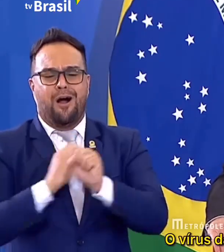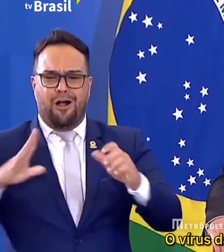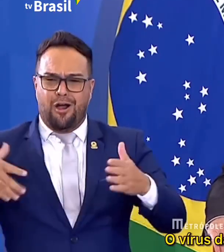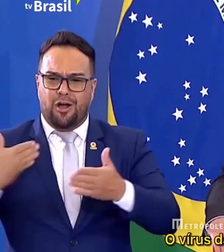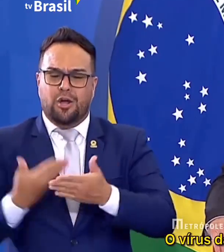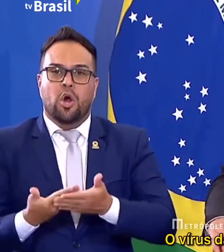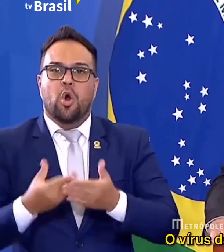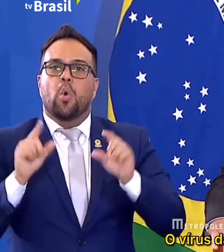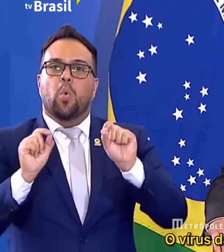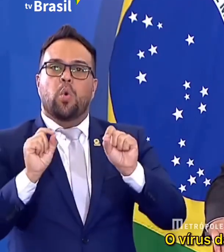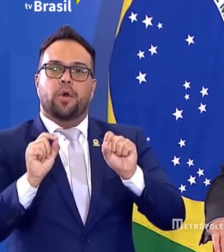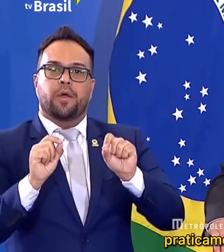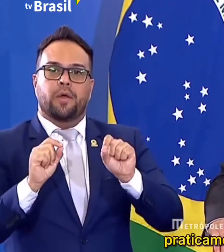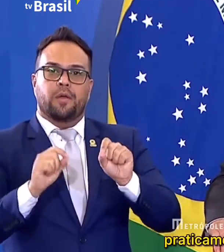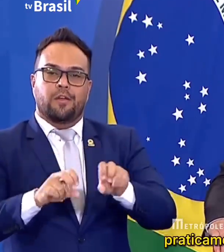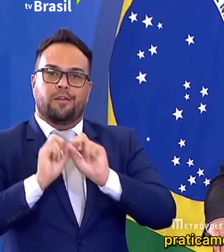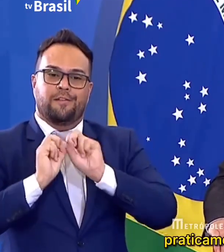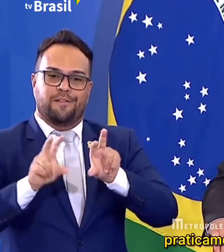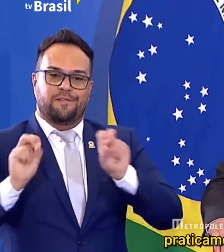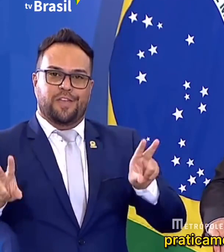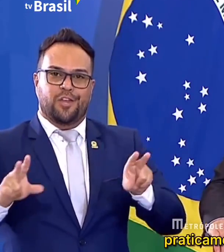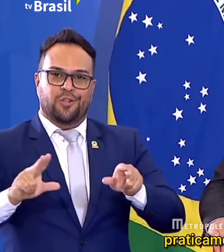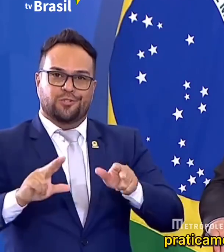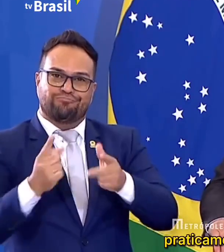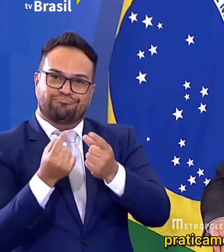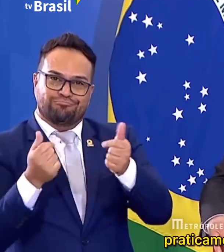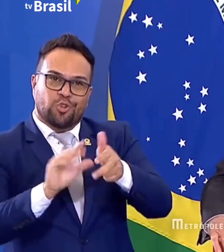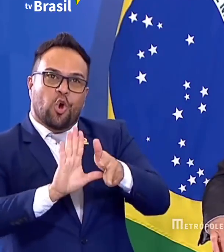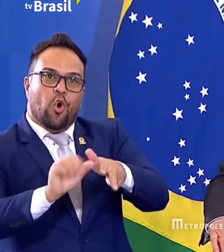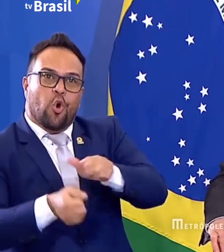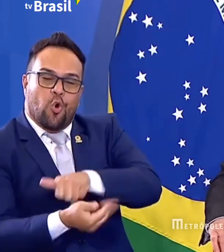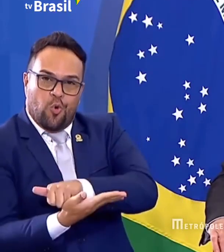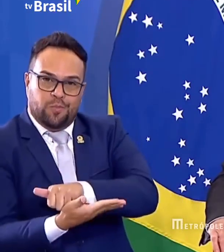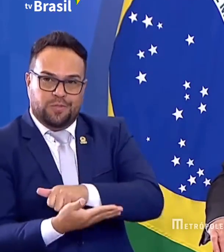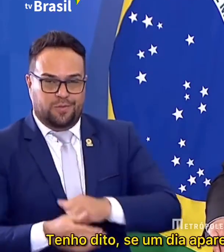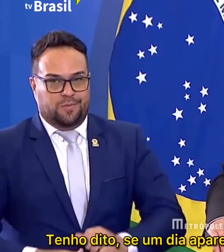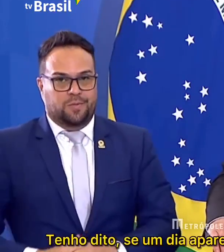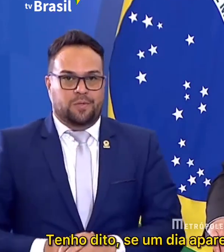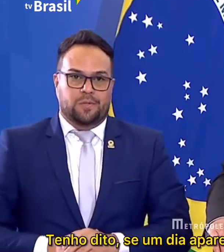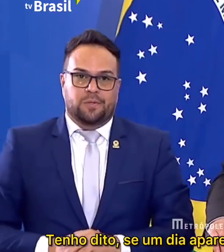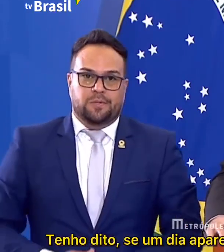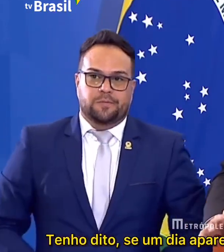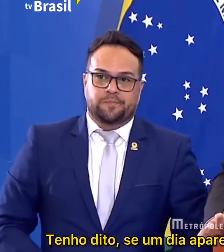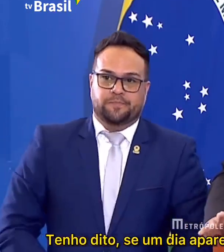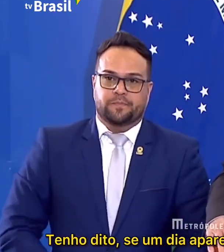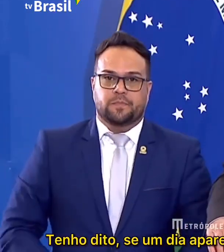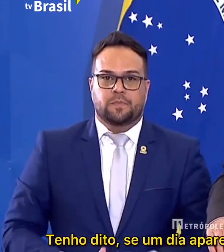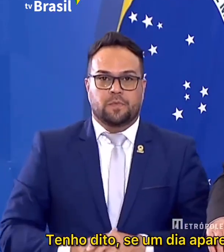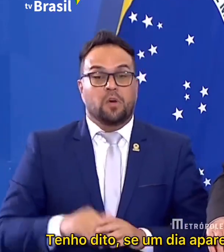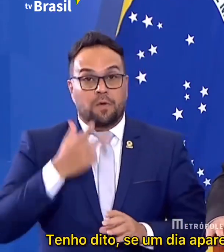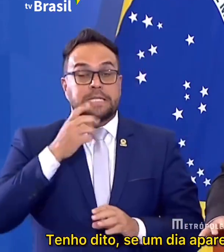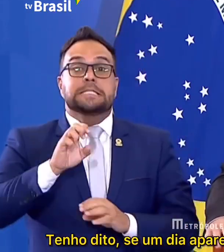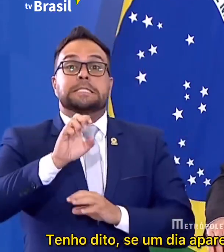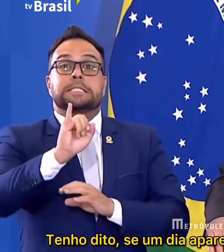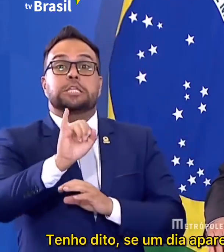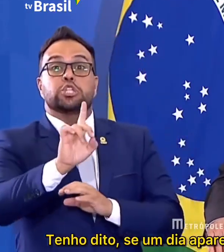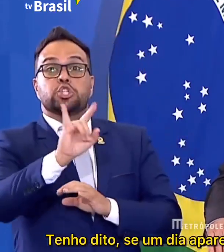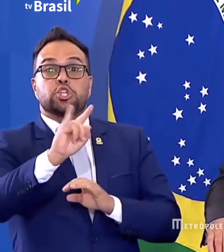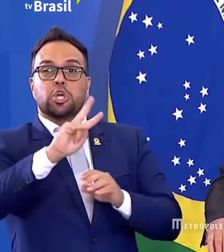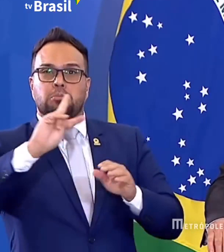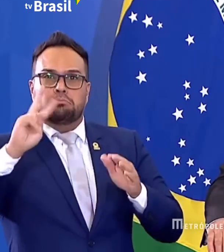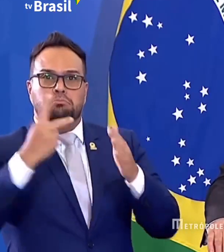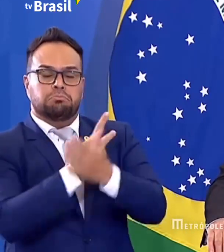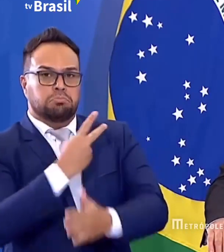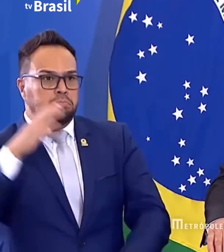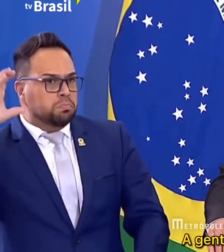o vírus da corrupção, praticamente vencido. Tenho dito, se um dia aparecer alguma coisa, vamos atrás.